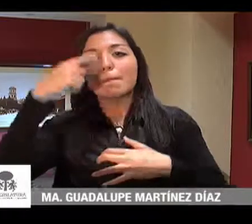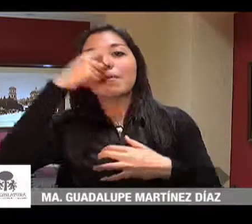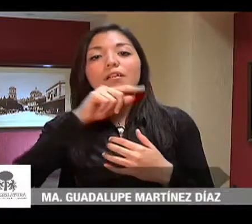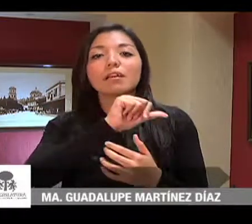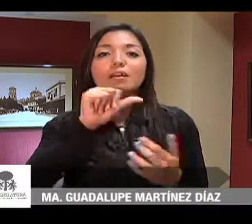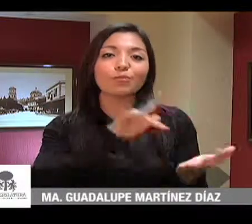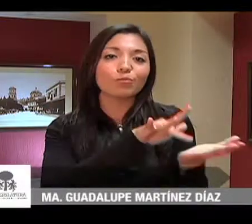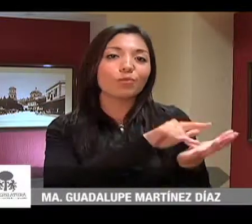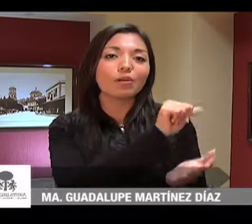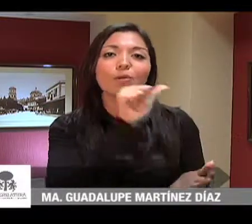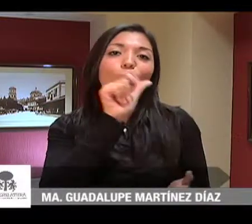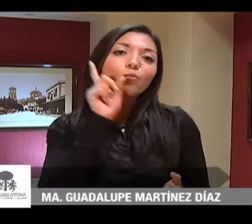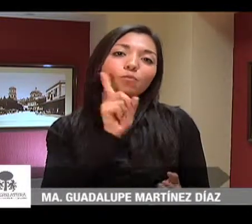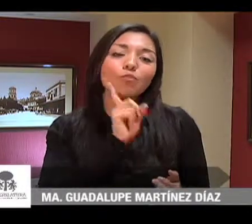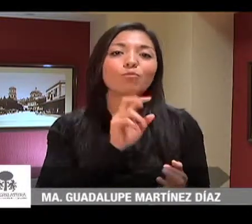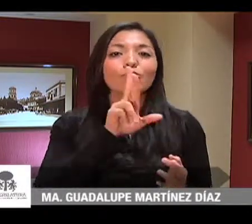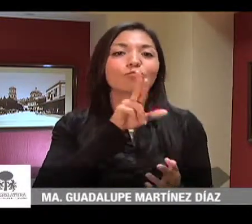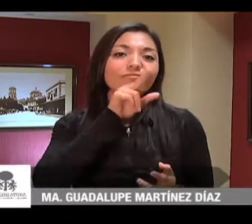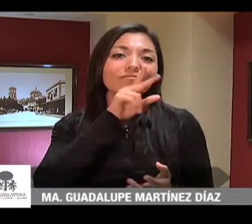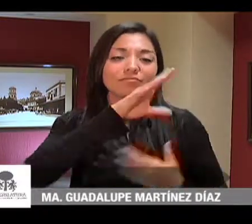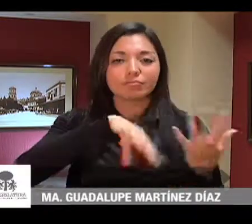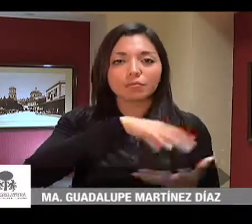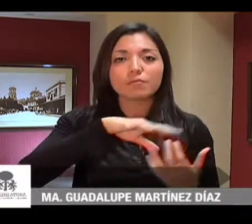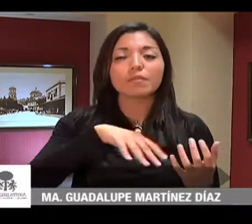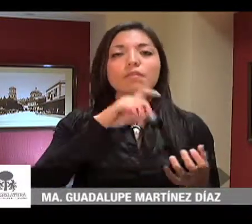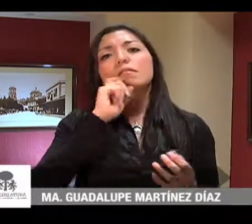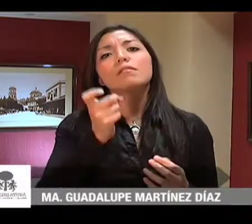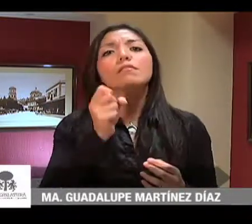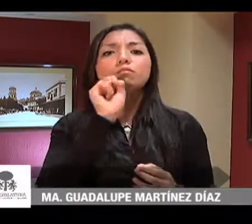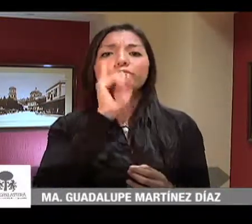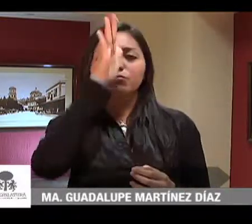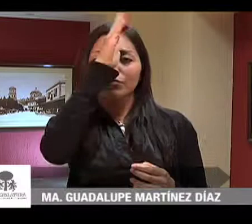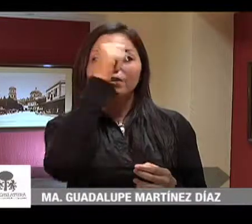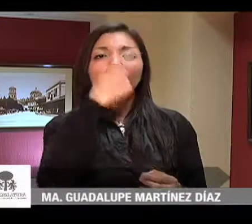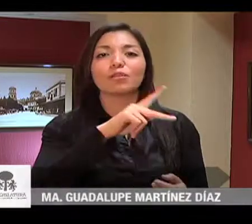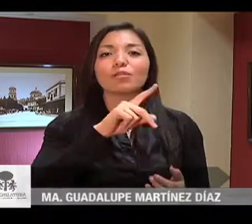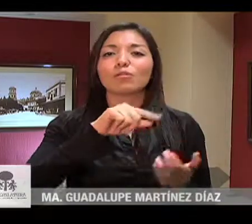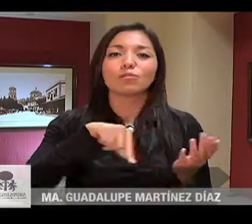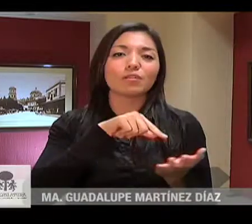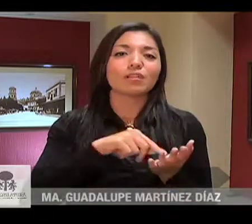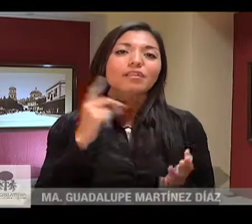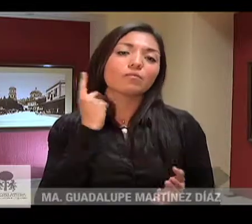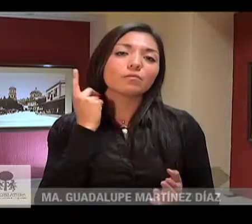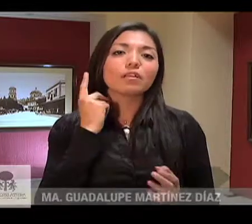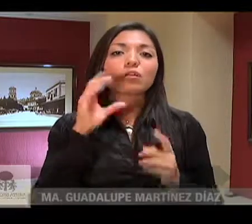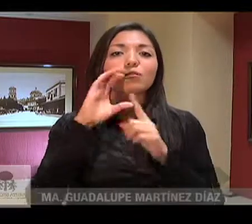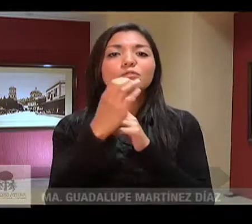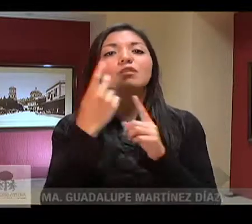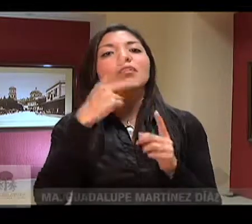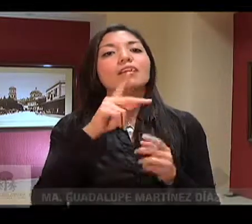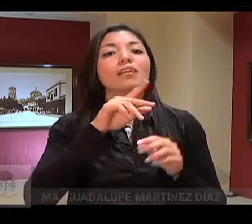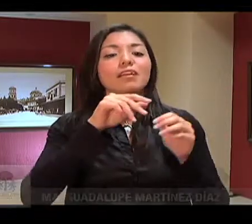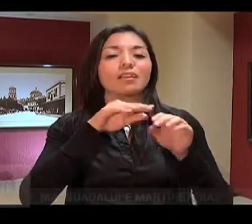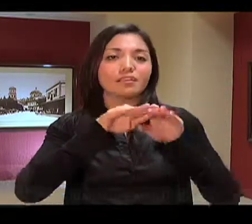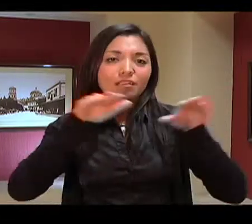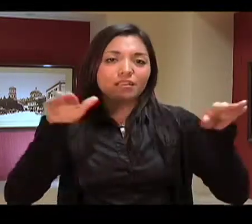mujeres en condiciones de vulnerabilidad fue aprobado por los diputados de la Comisión de Equidad de Género, presidida por la diputada Fabiola Loya.